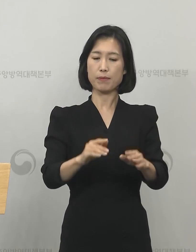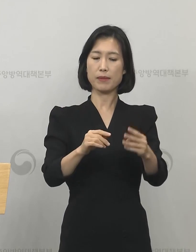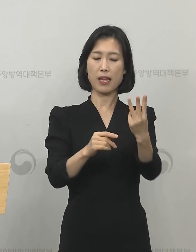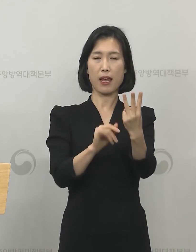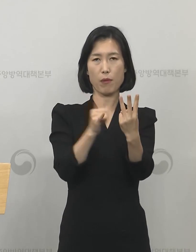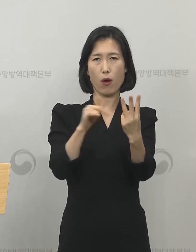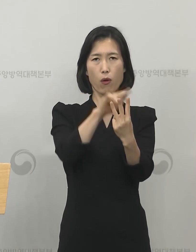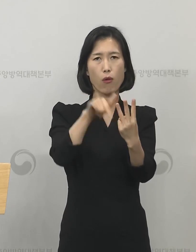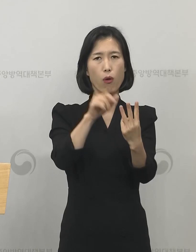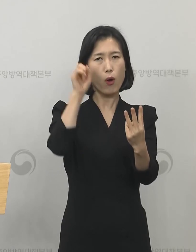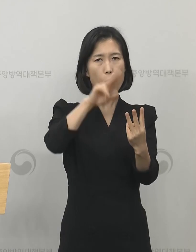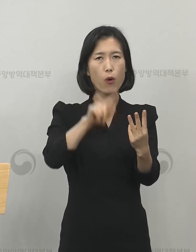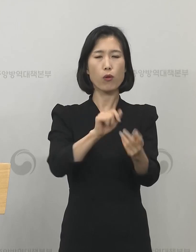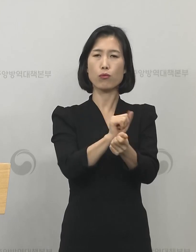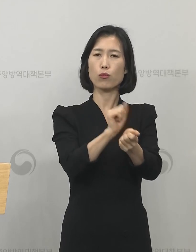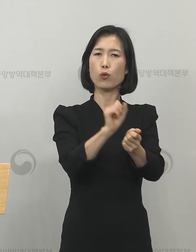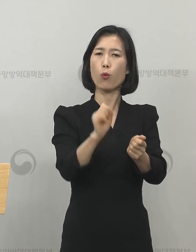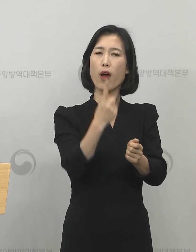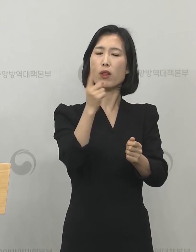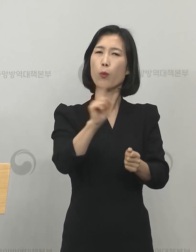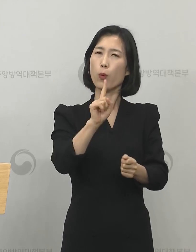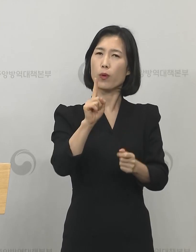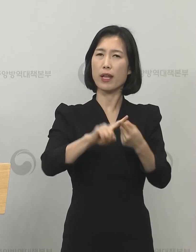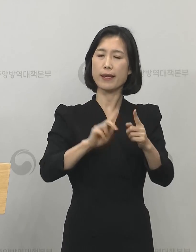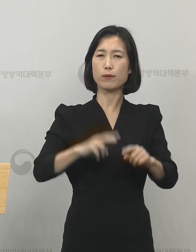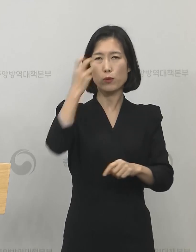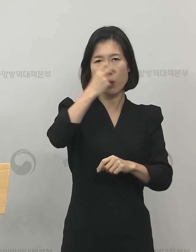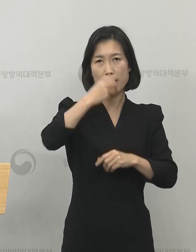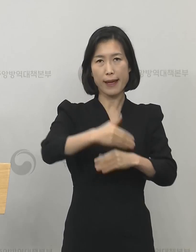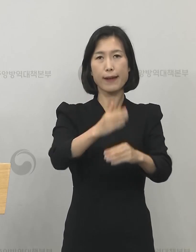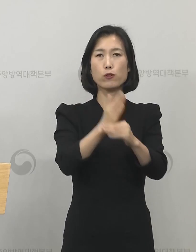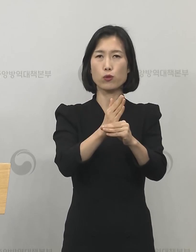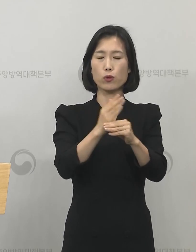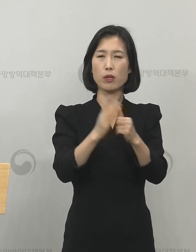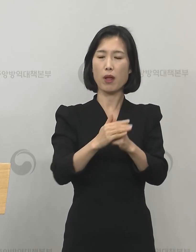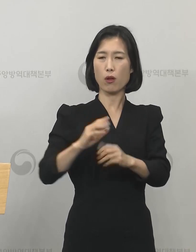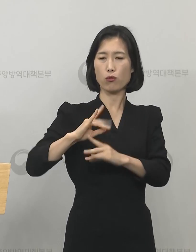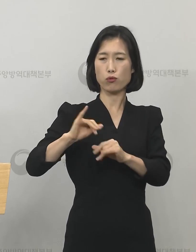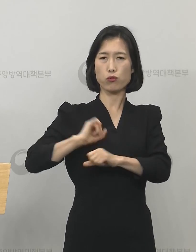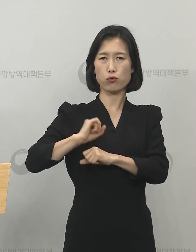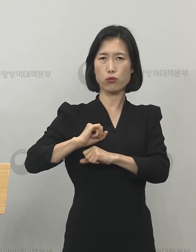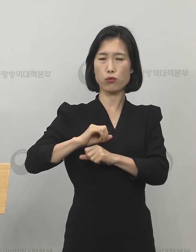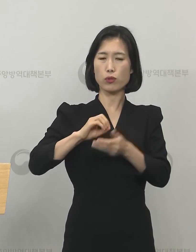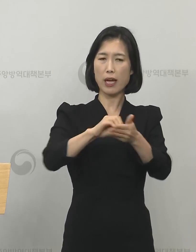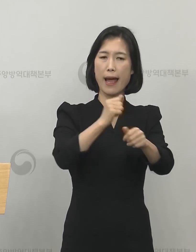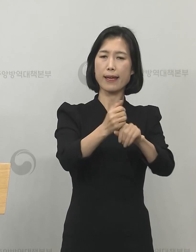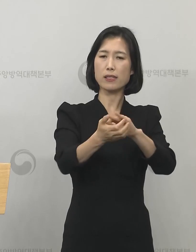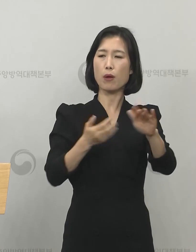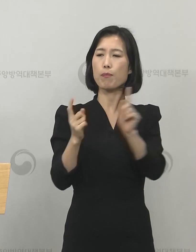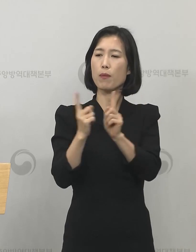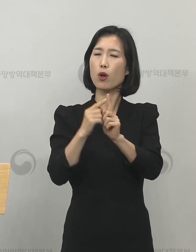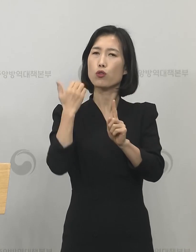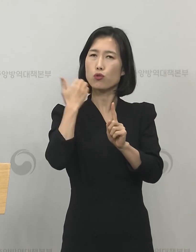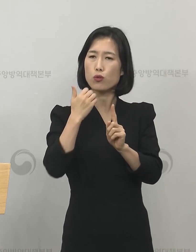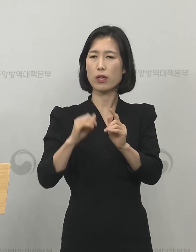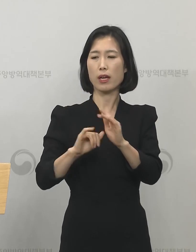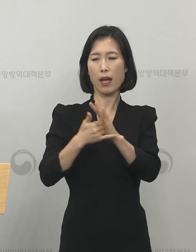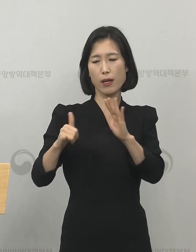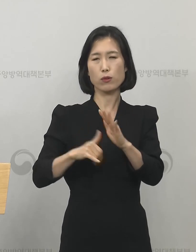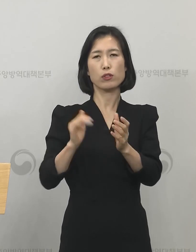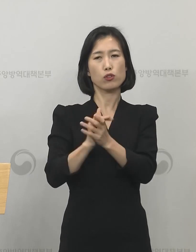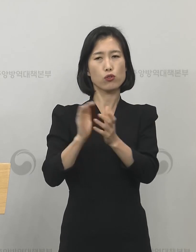대해서는 감염 경로에 대해서는 조사가 진행 중에 있고 입소 전에 접촉한 가족, 친구 그리고 훈련소